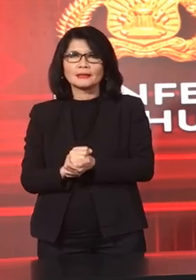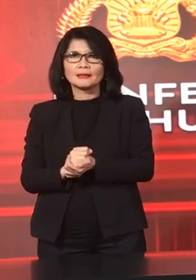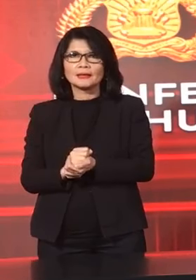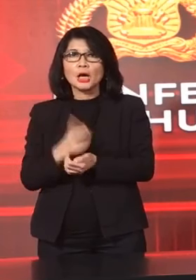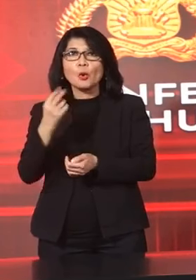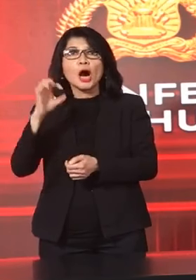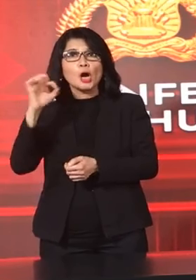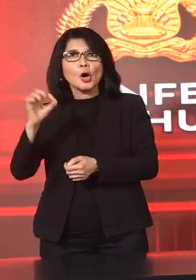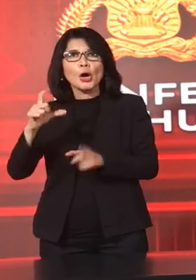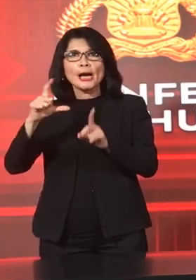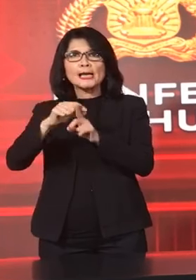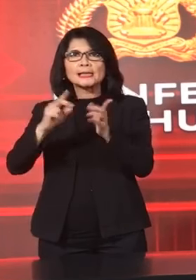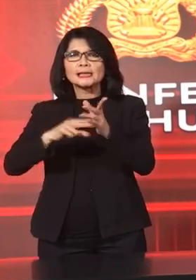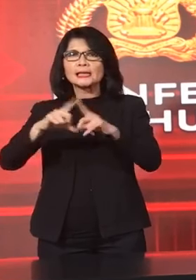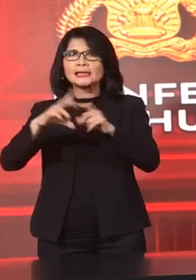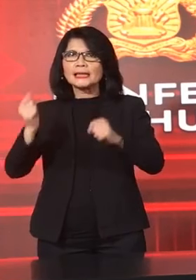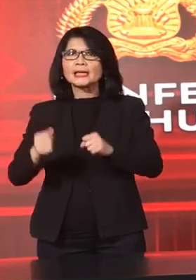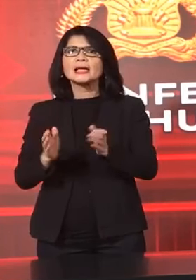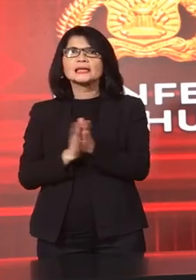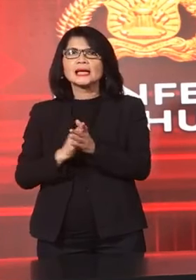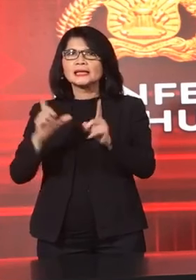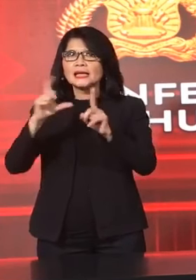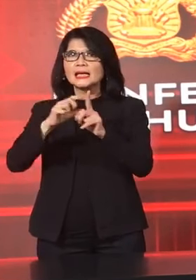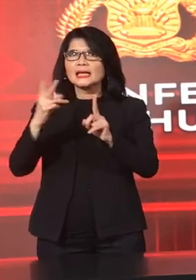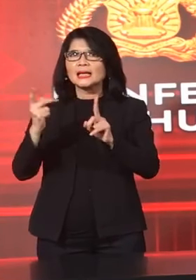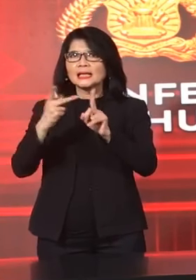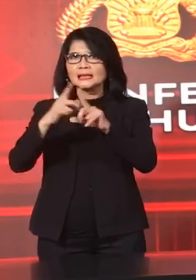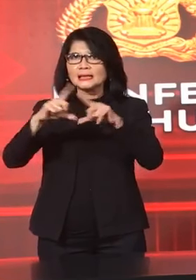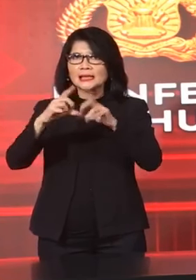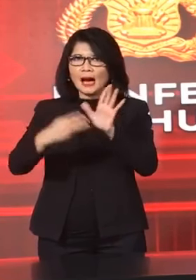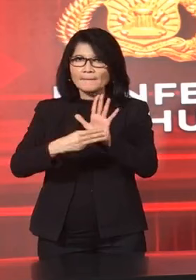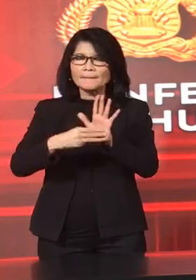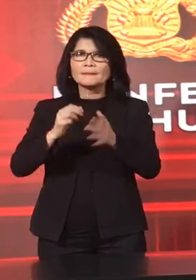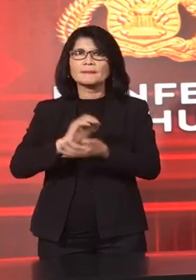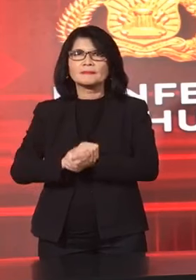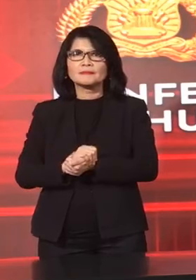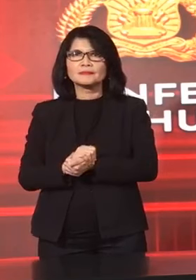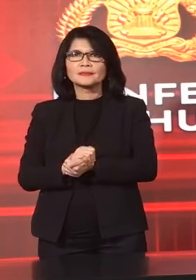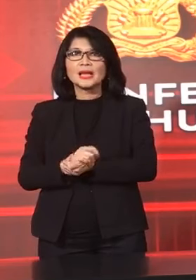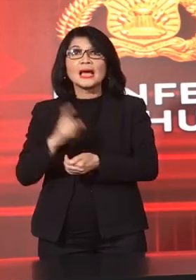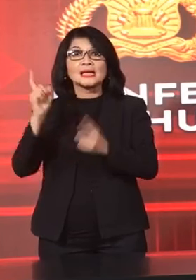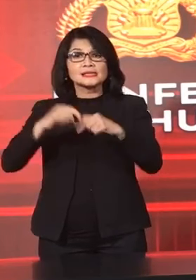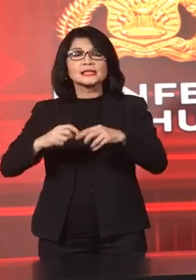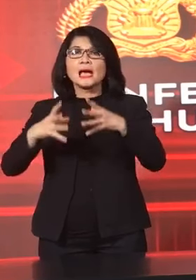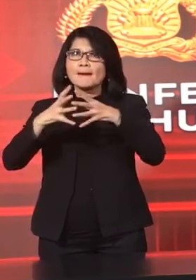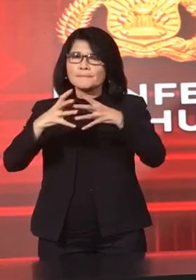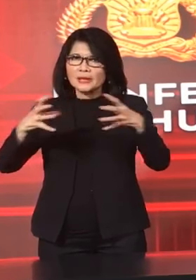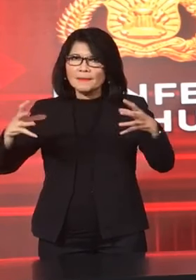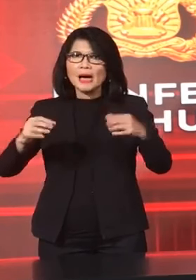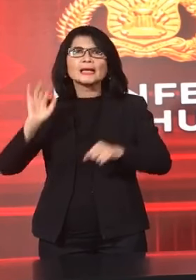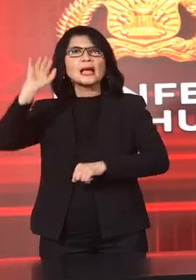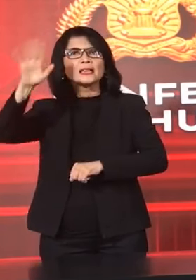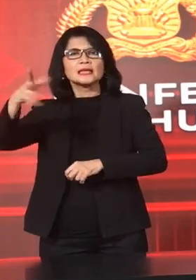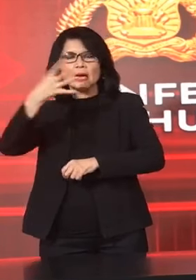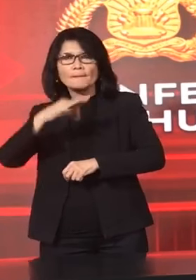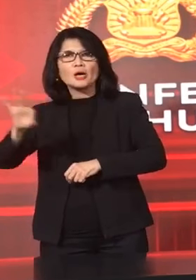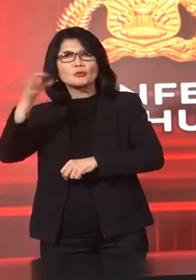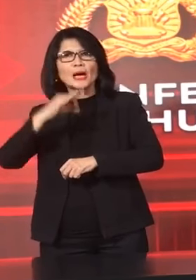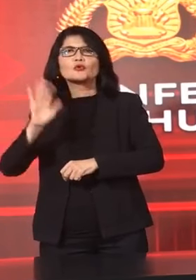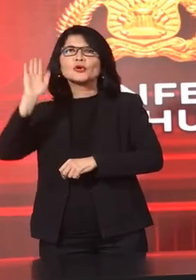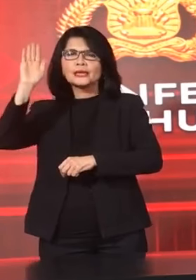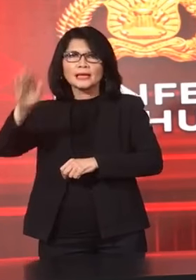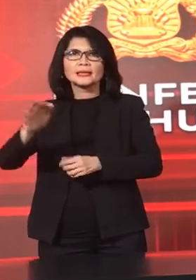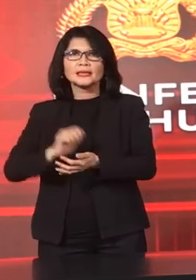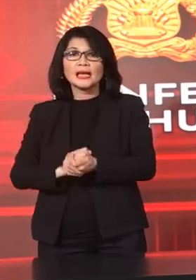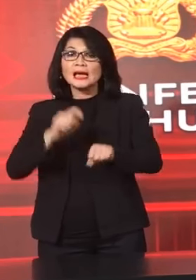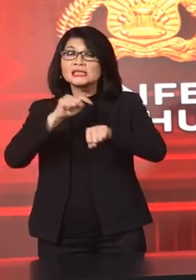Dinar Ada koin Dirham Jelas ya Jadi Perkembangannya Tentu kita update Nanti Selanjutnya